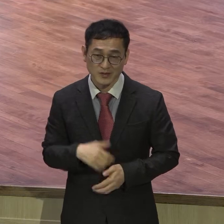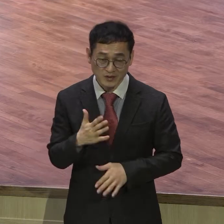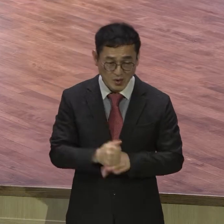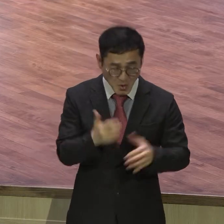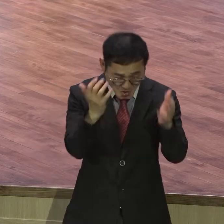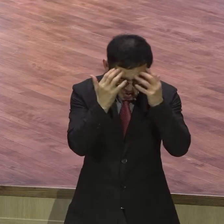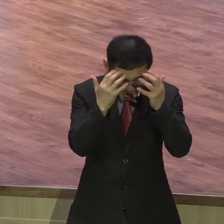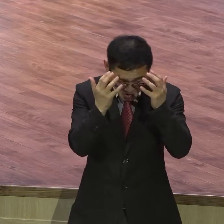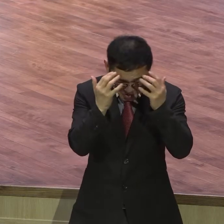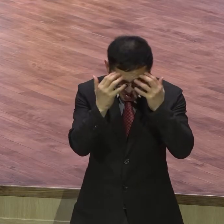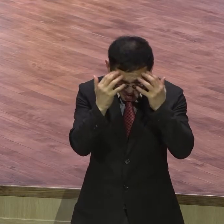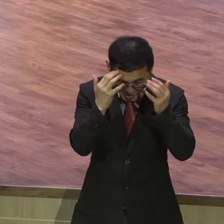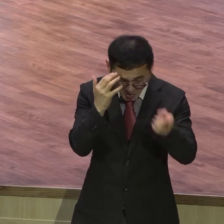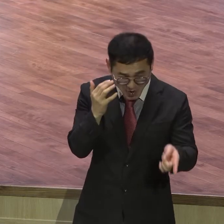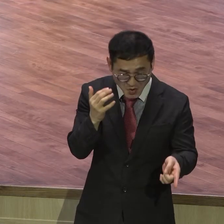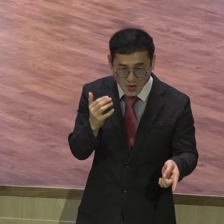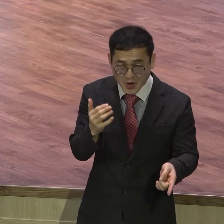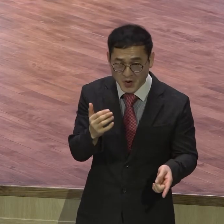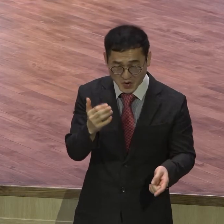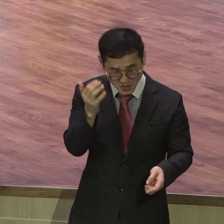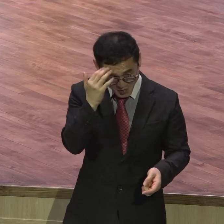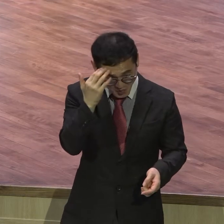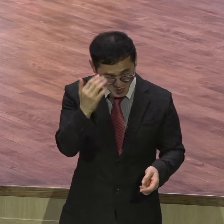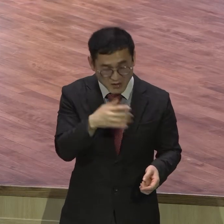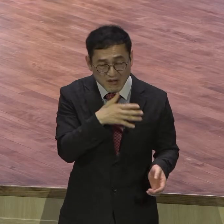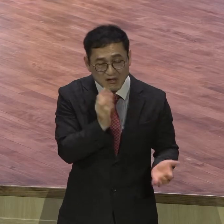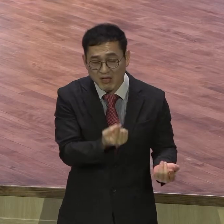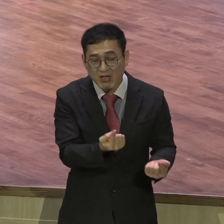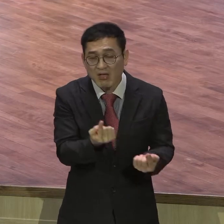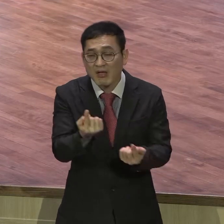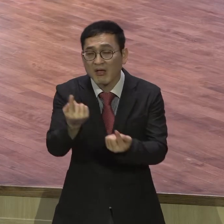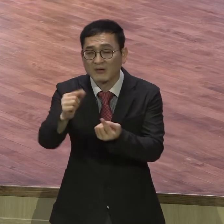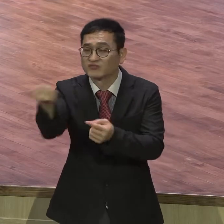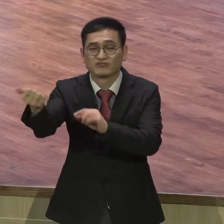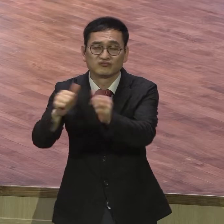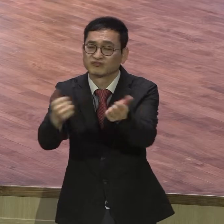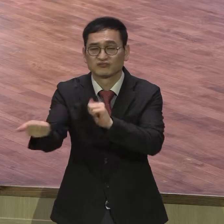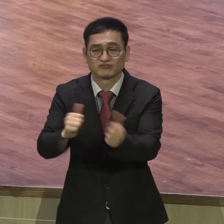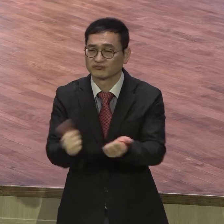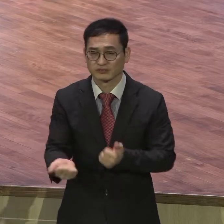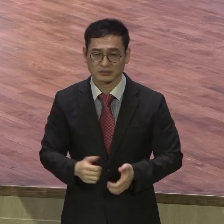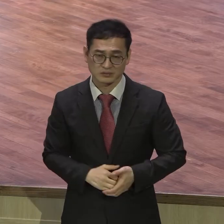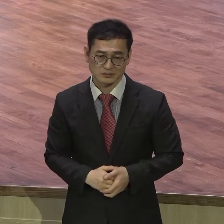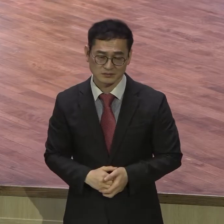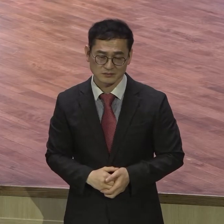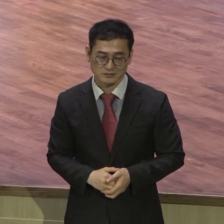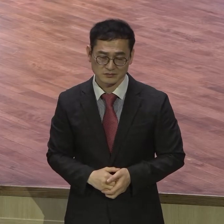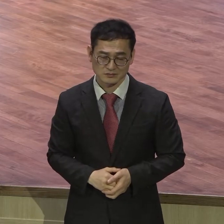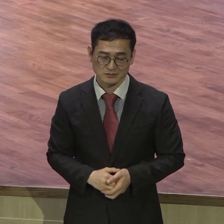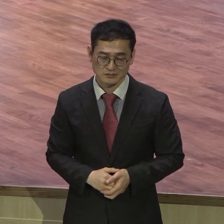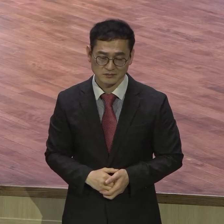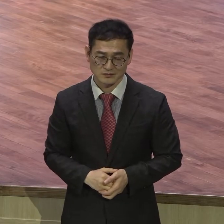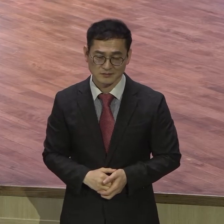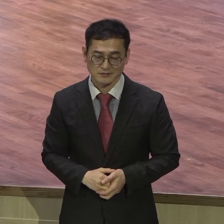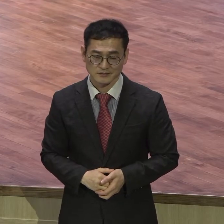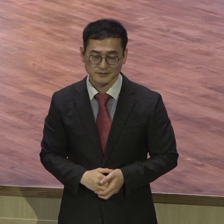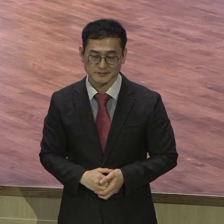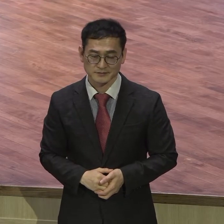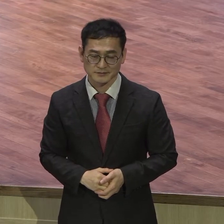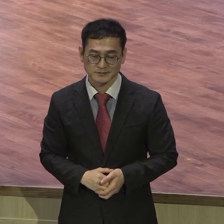들어가면 큰일 하니까 또 그야말로 가난한 땅 들어갔어도 이런 짓을 할 거니까 그것들을 없어질 때까지